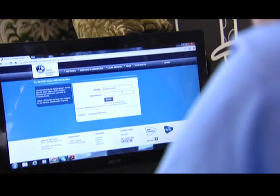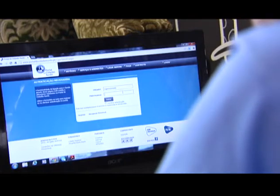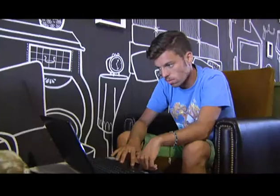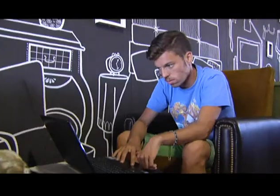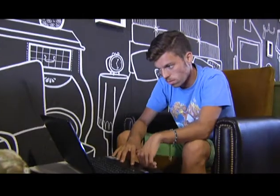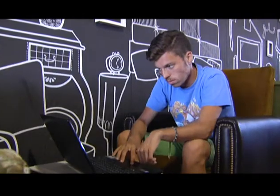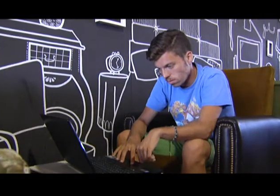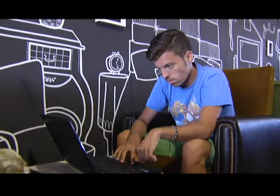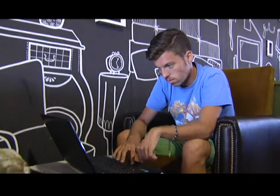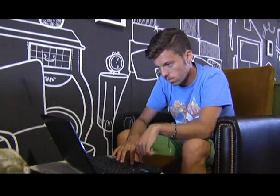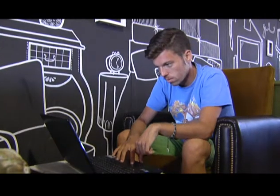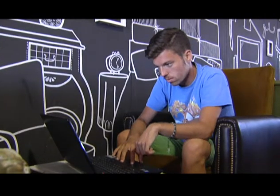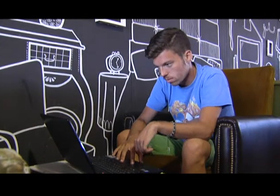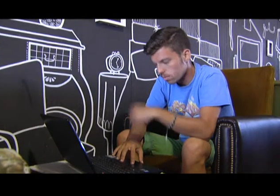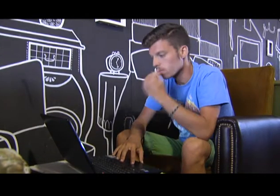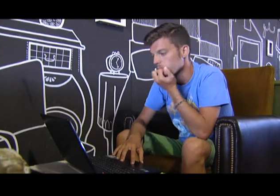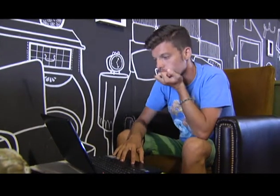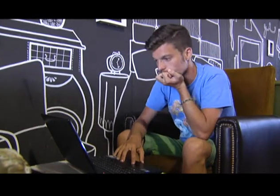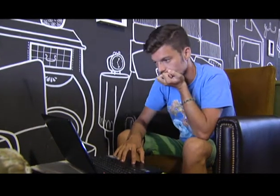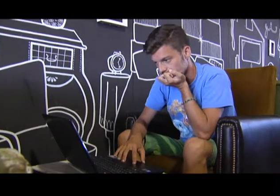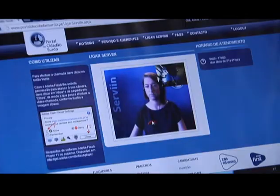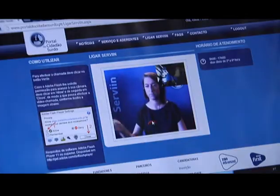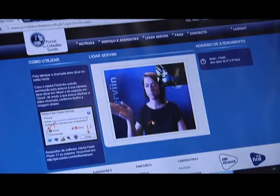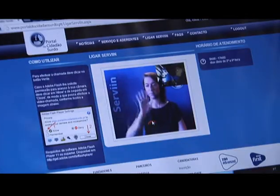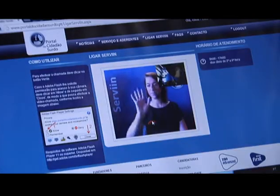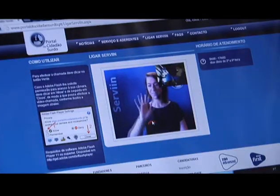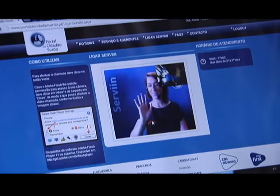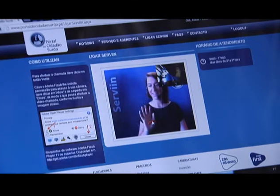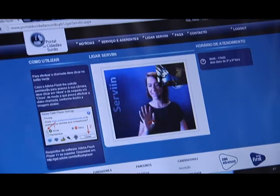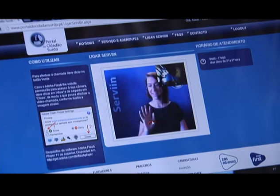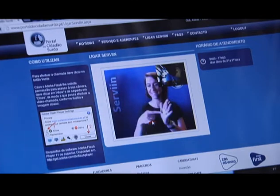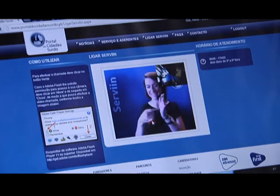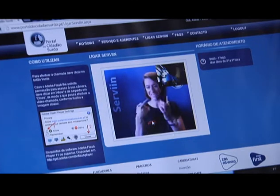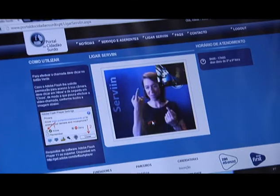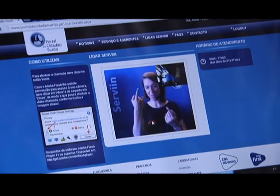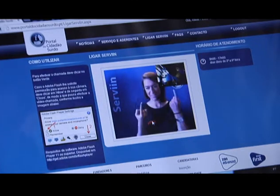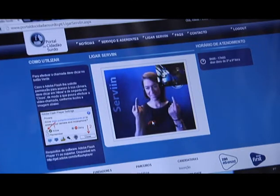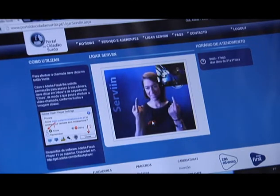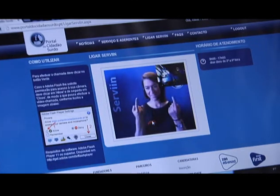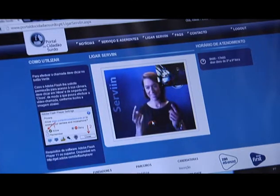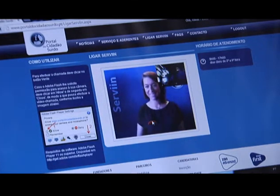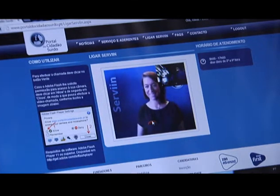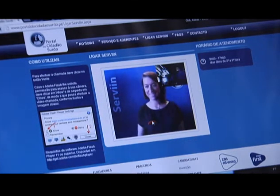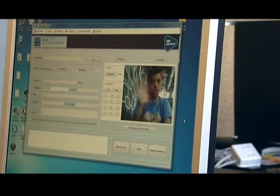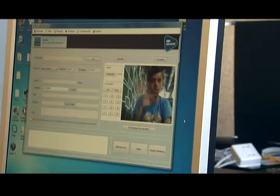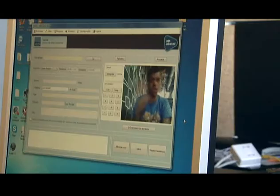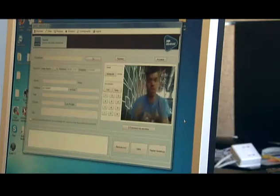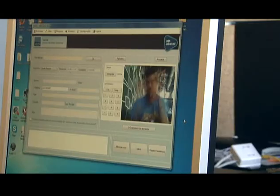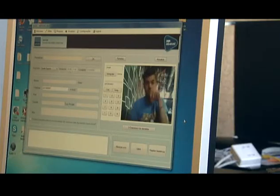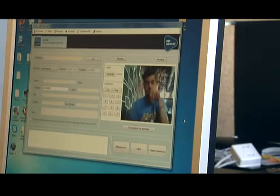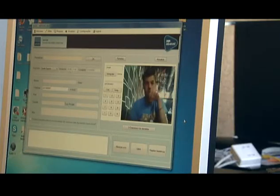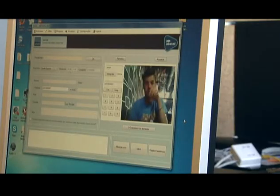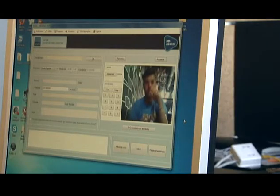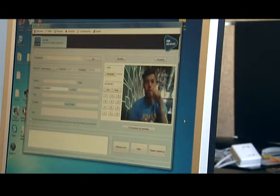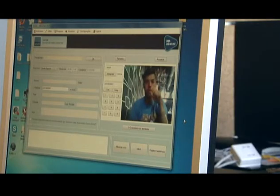o registro em www.portaldocidadãosurdo.pt para comunicar com a Caixa através de uma intérprete. Expôs todas